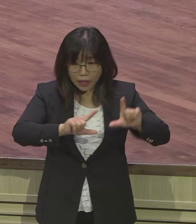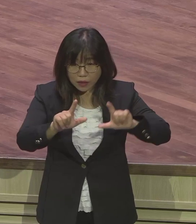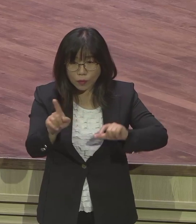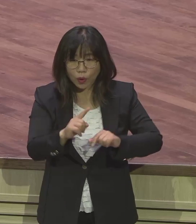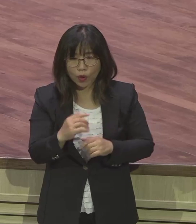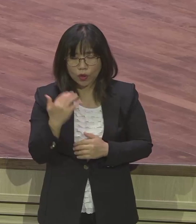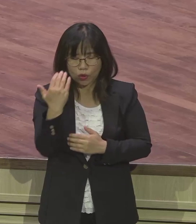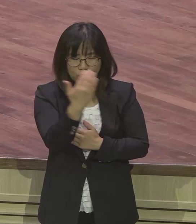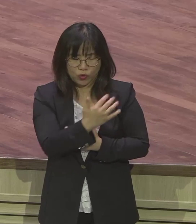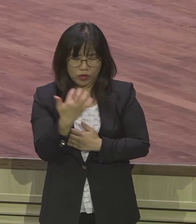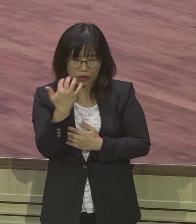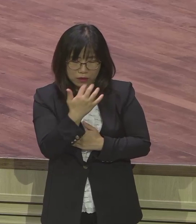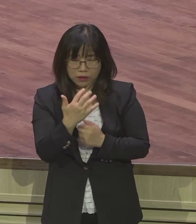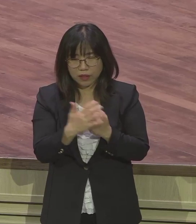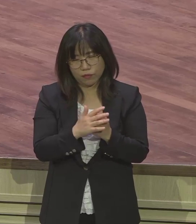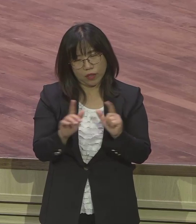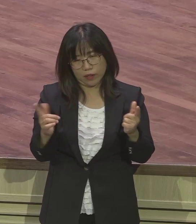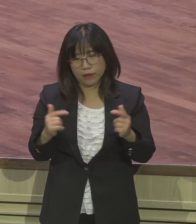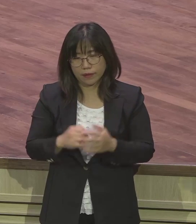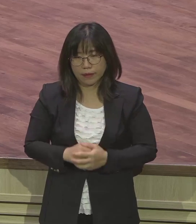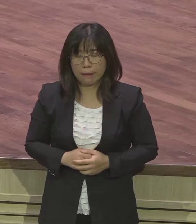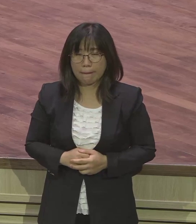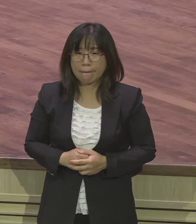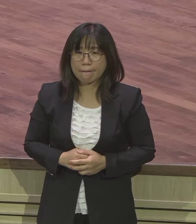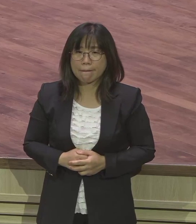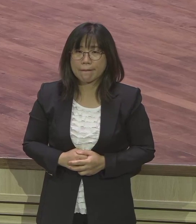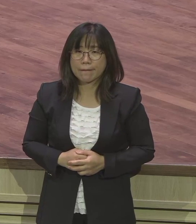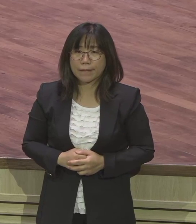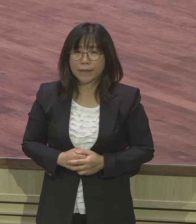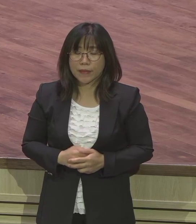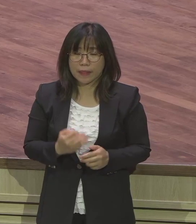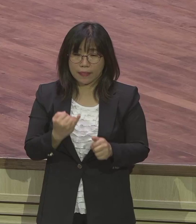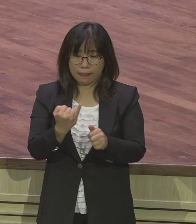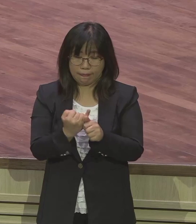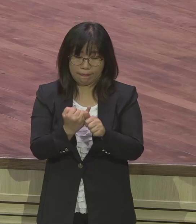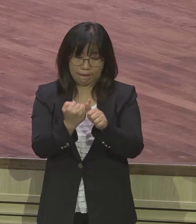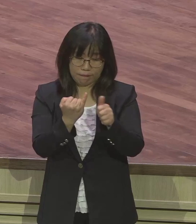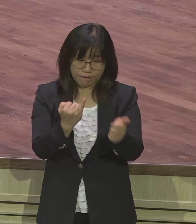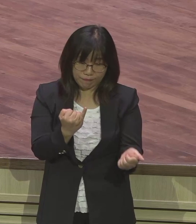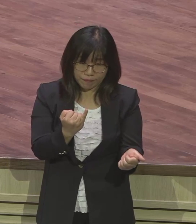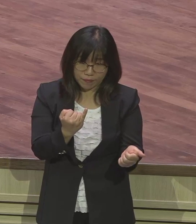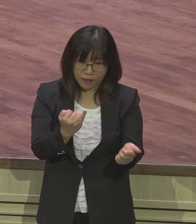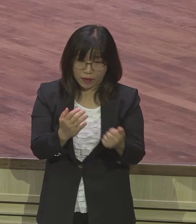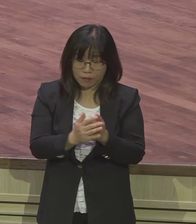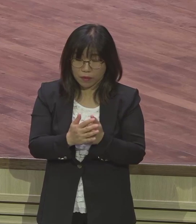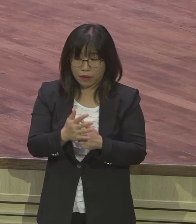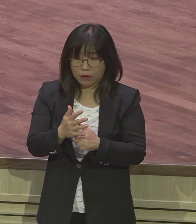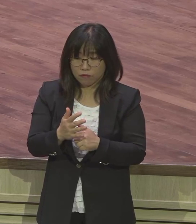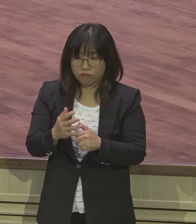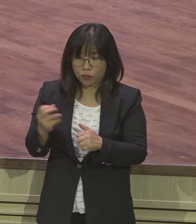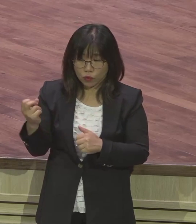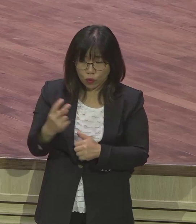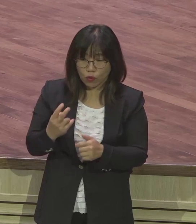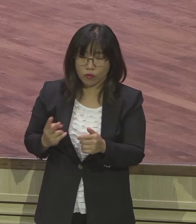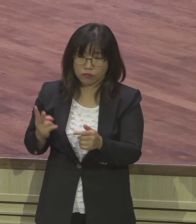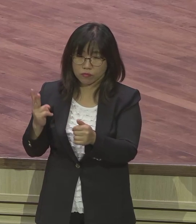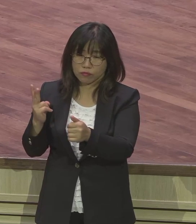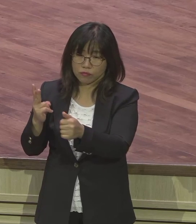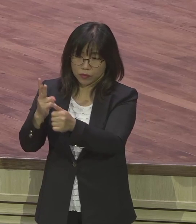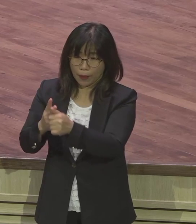한 것이 아니라는 사실을 알아야 돼요 남편이 죽었기 때문에 얼마든지 저혼할 수 있어요 법적으로 다른 남자하고